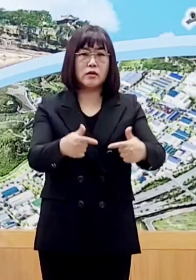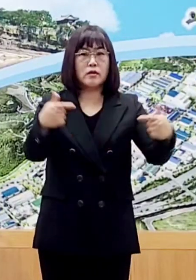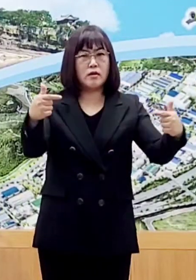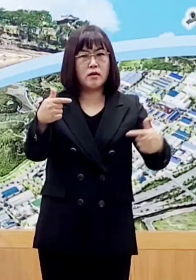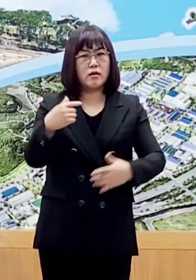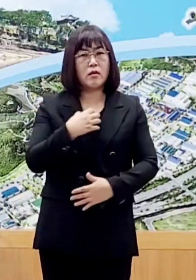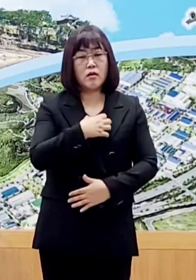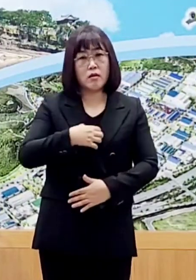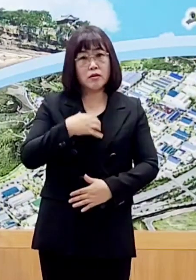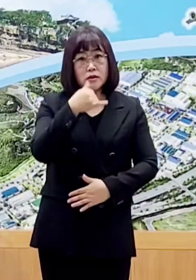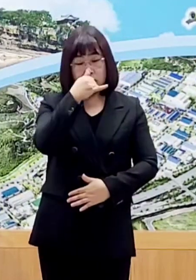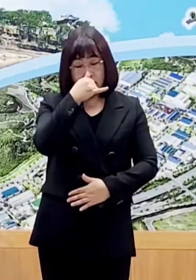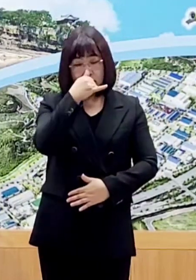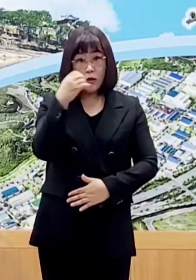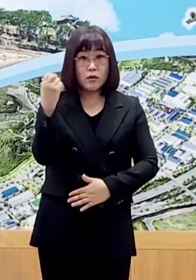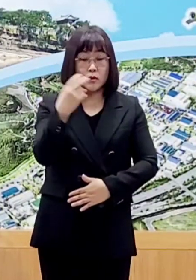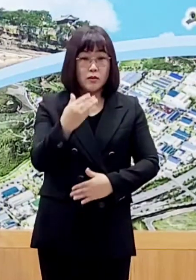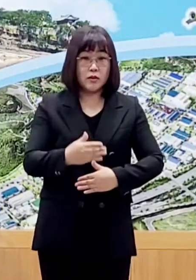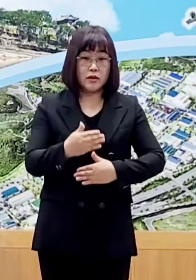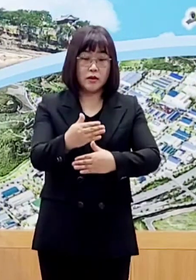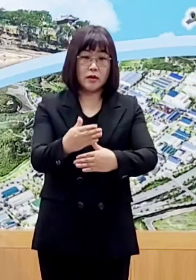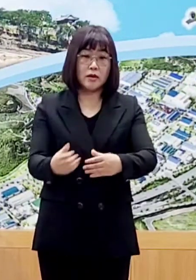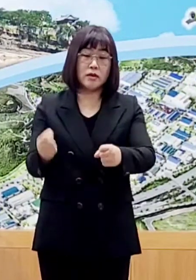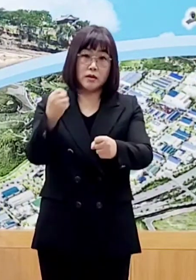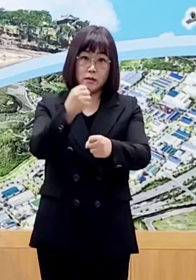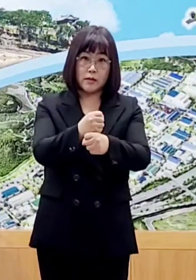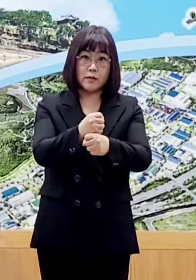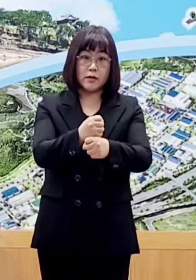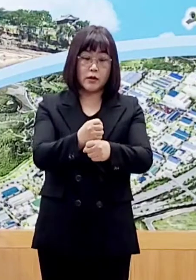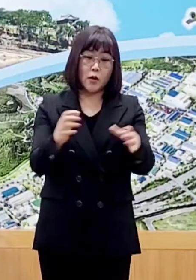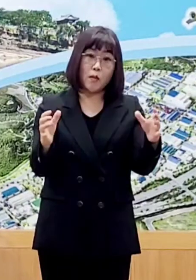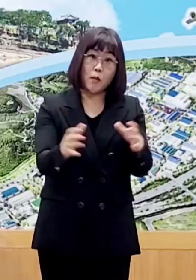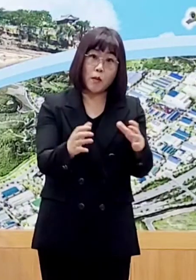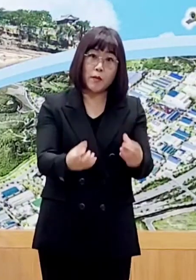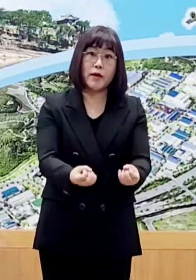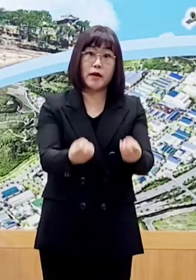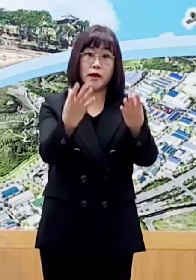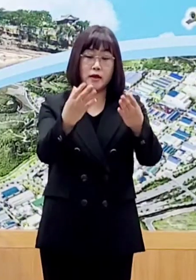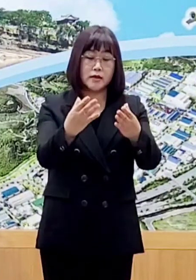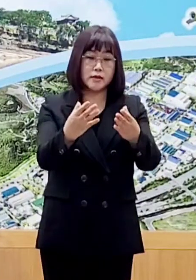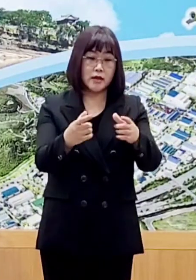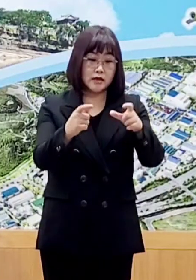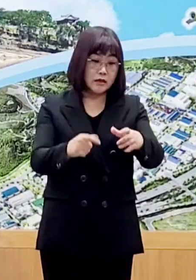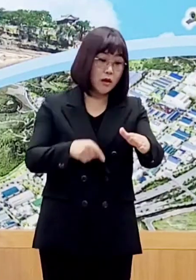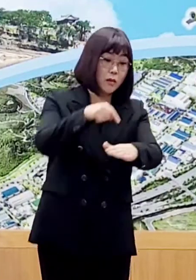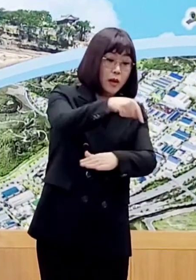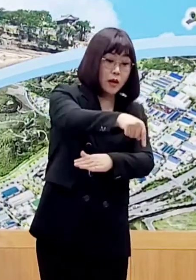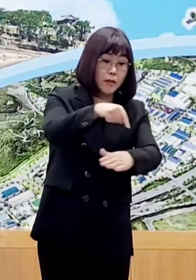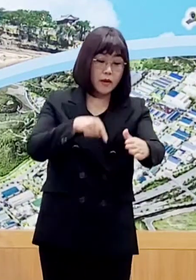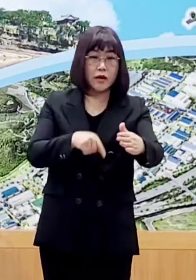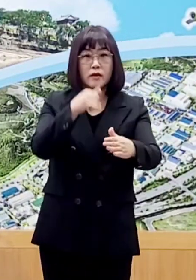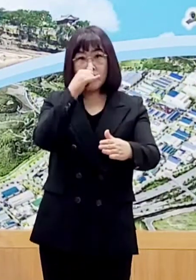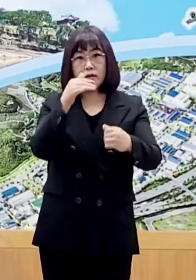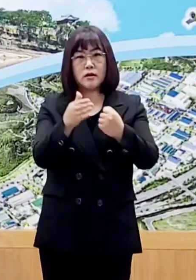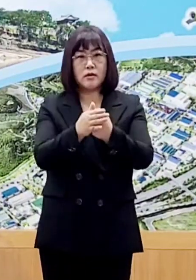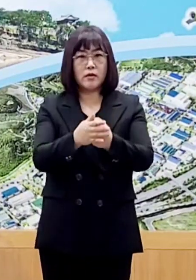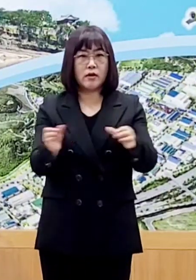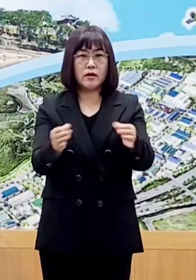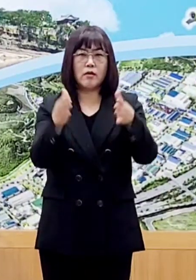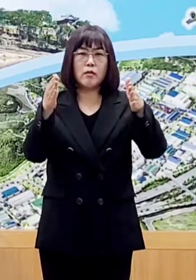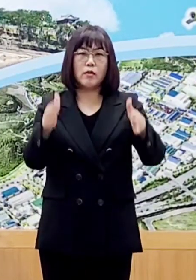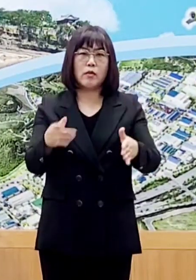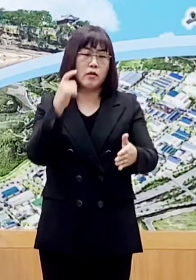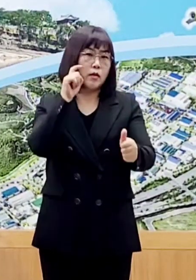단계적 일상회복으로 모임과 행사, 지역 간 이동이 크게 늘어 당분간 확진자가